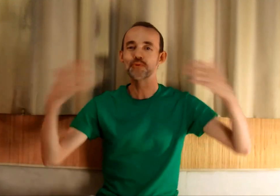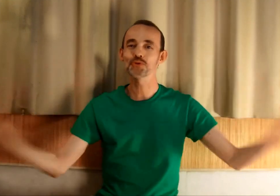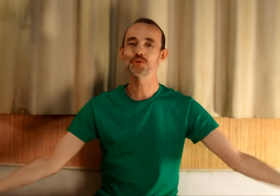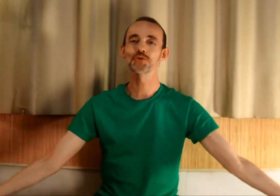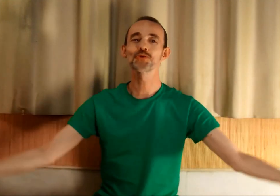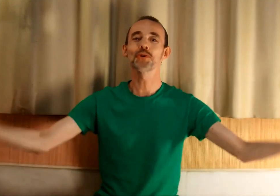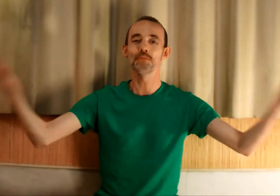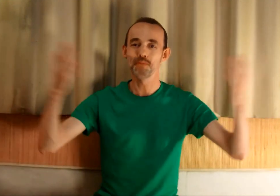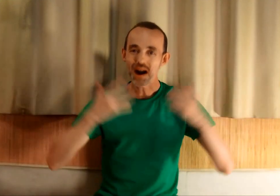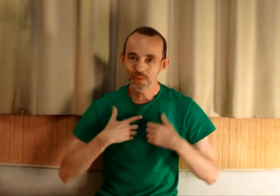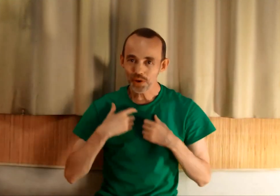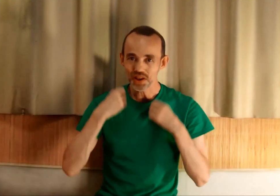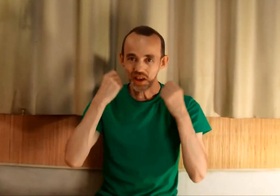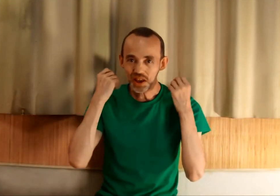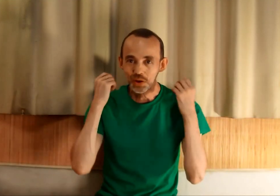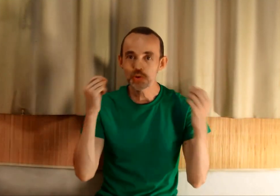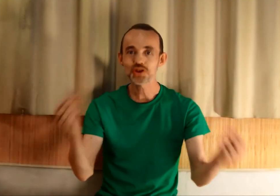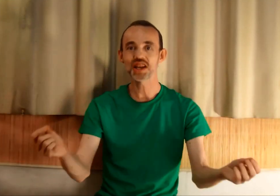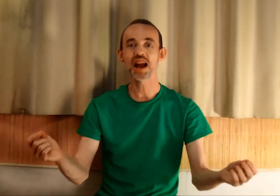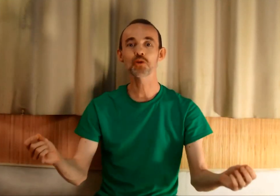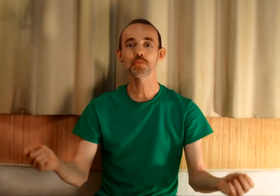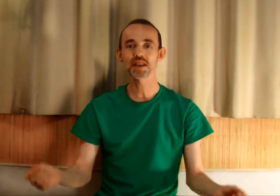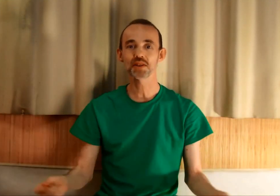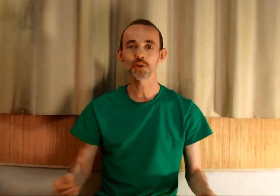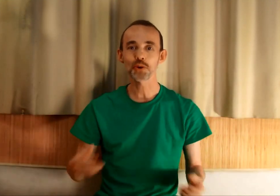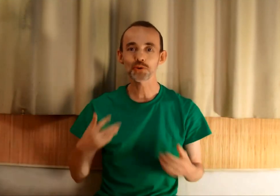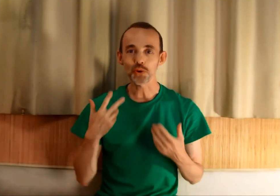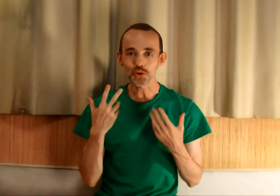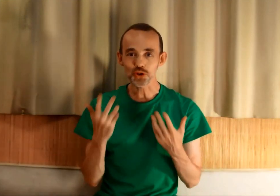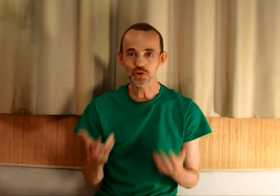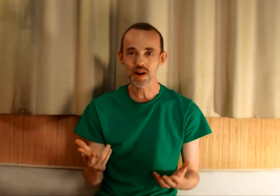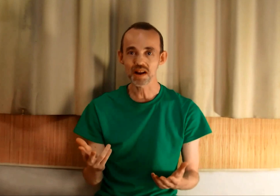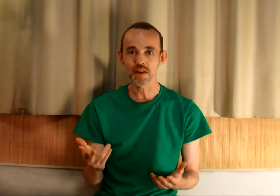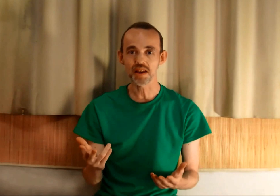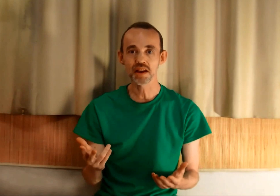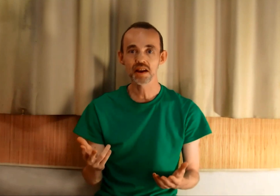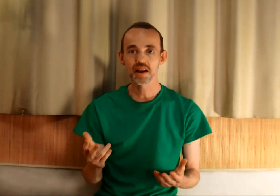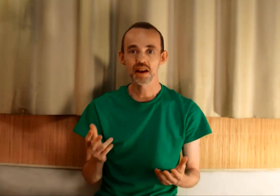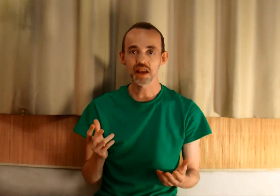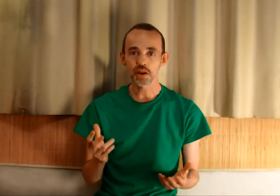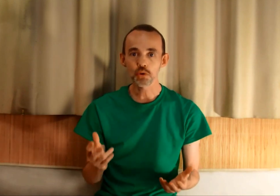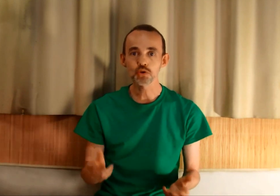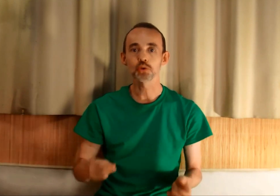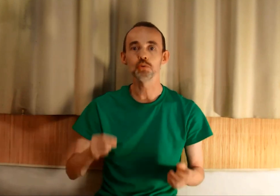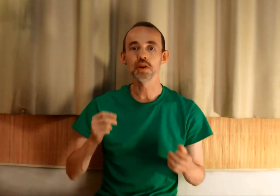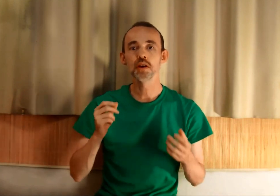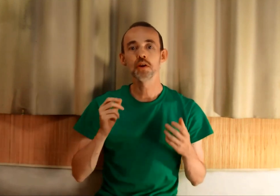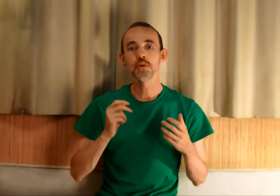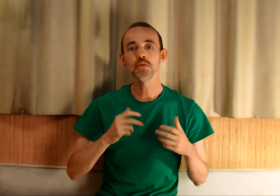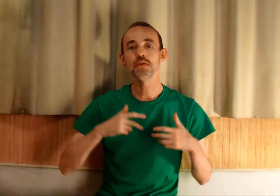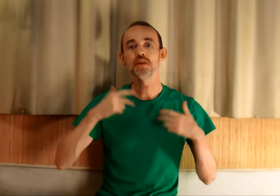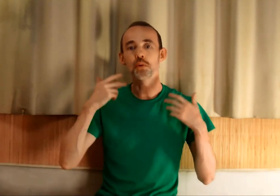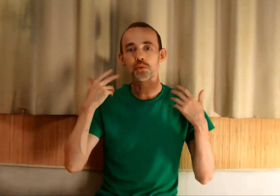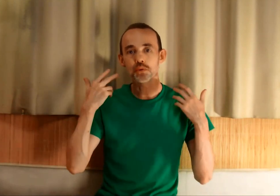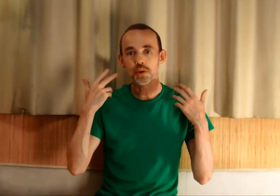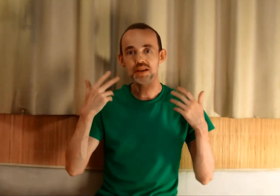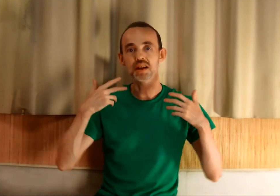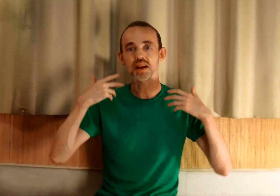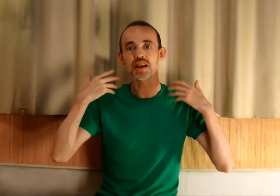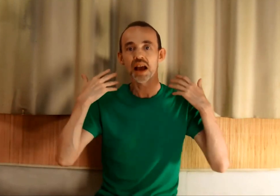Bonjour, Marc Fleurier, coach et accompagnateur sur le chemin de l'éveil. Et aujourd'hui, une vidéo de la série